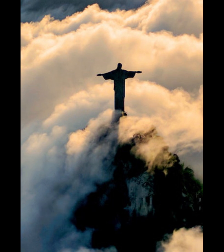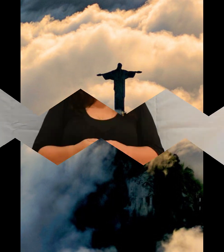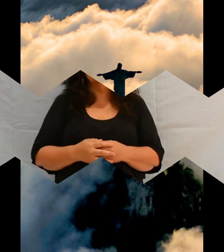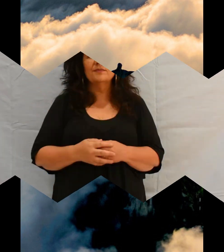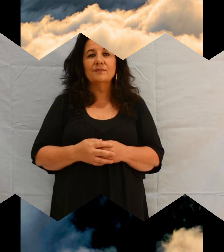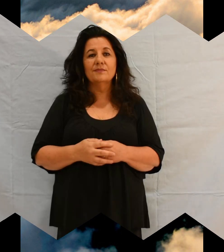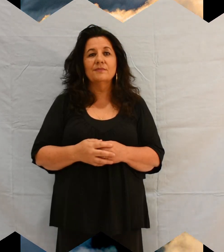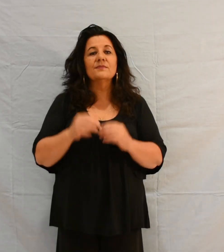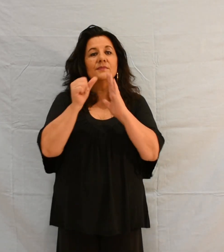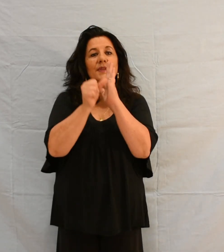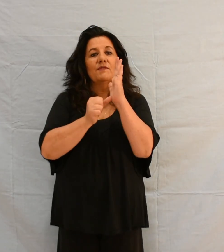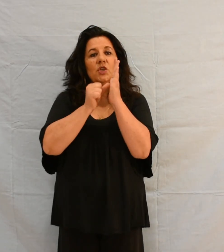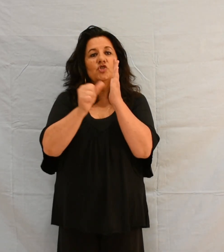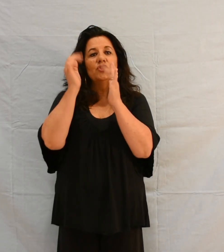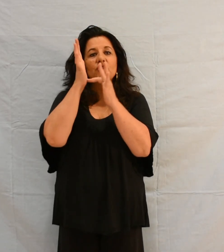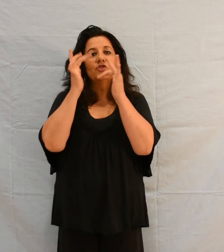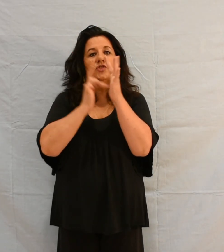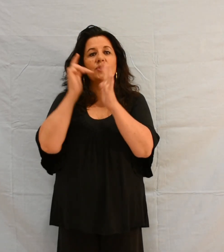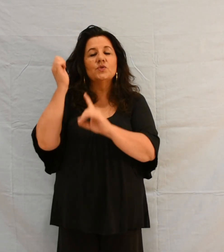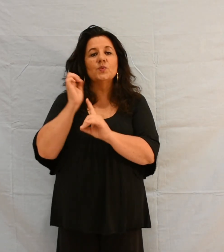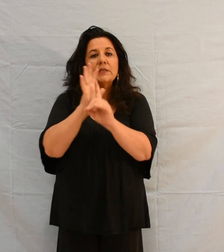L'Évangile de Jésus Christ selon saint Marc